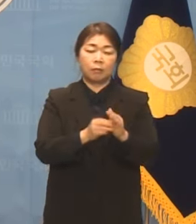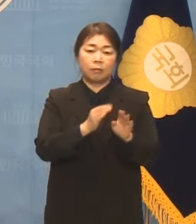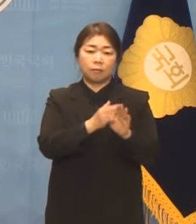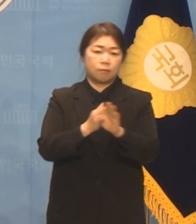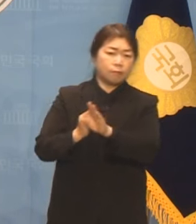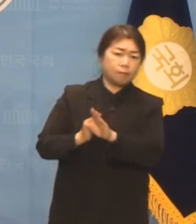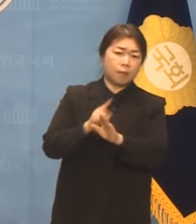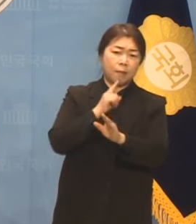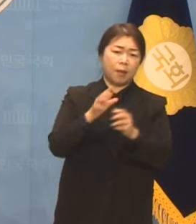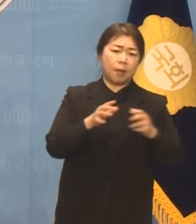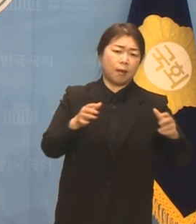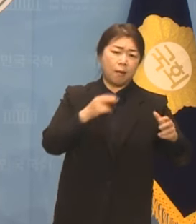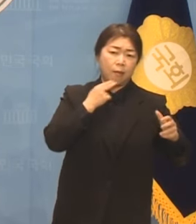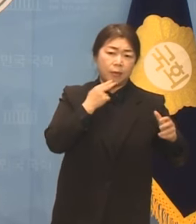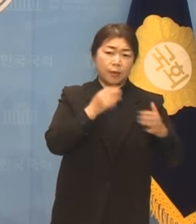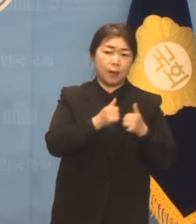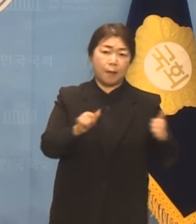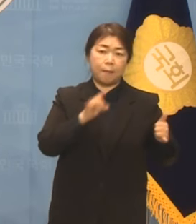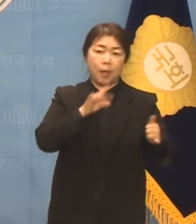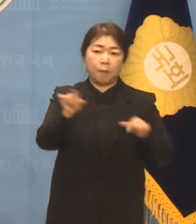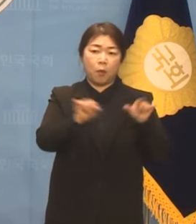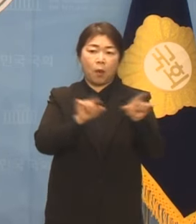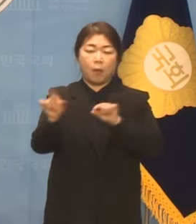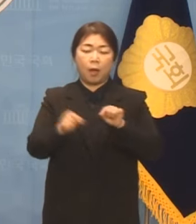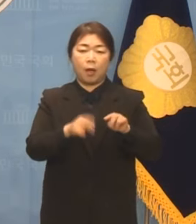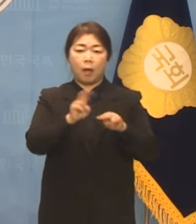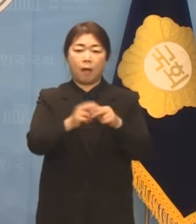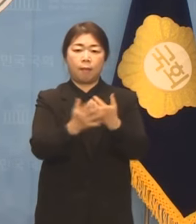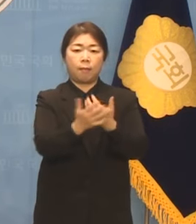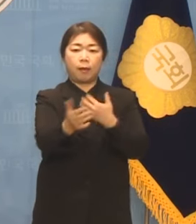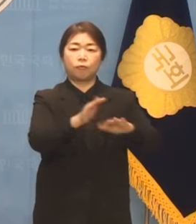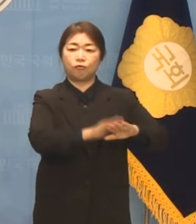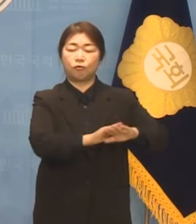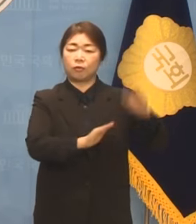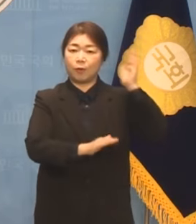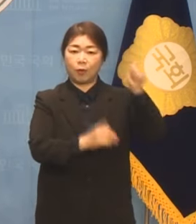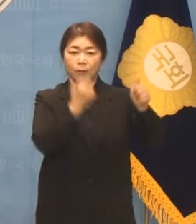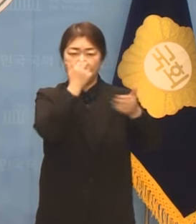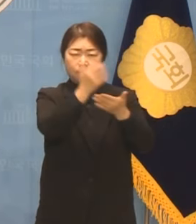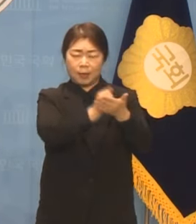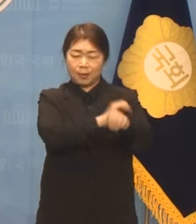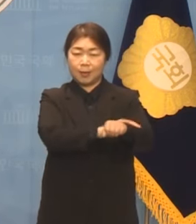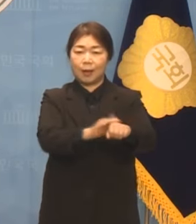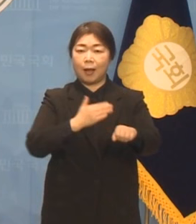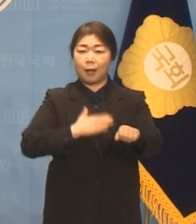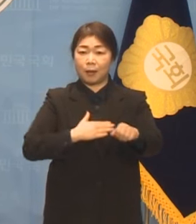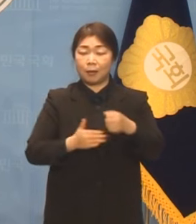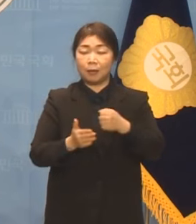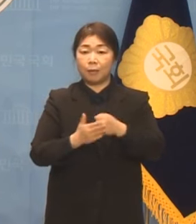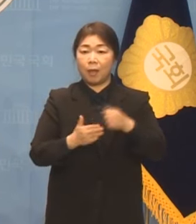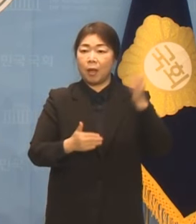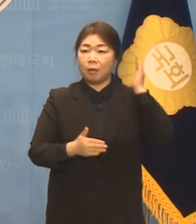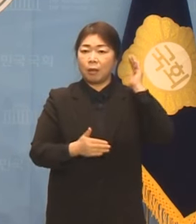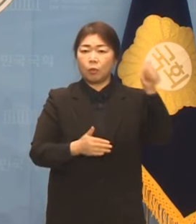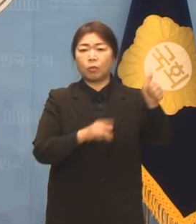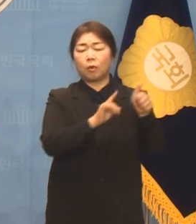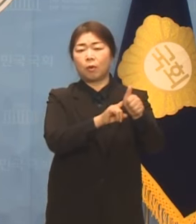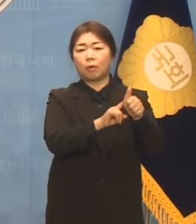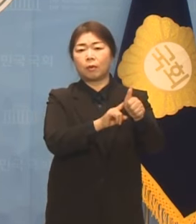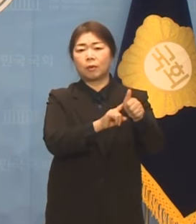사람들로만 골랐으니 대통령이 너무 잘 알고 있어서 장관들이 힘들겠다는